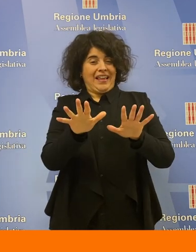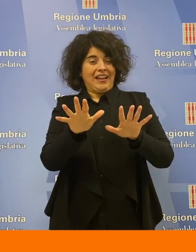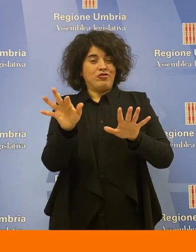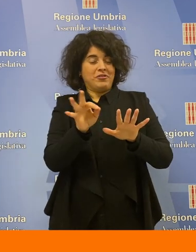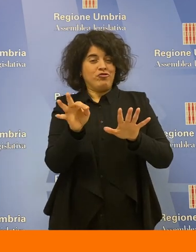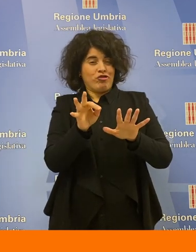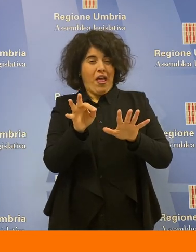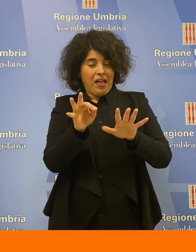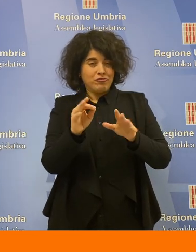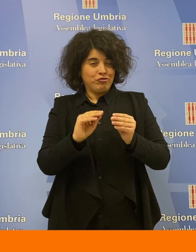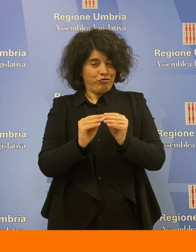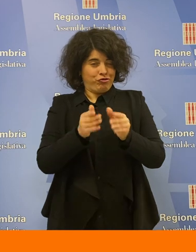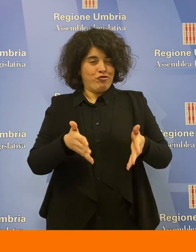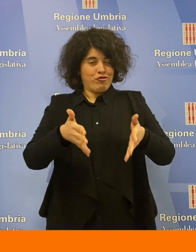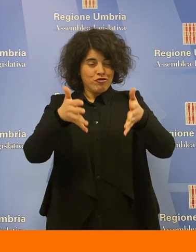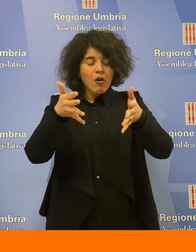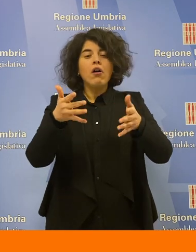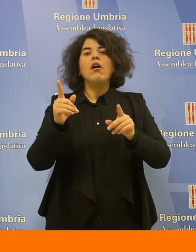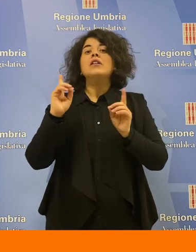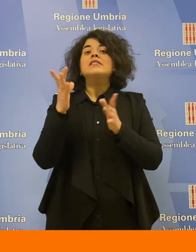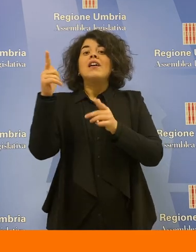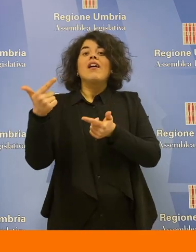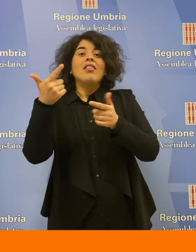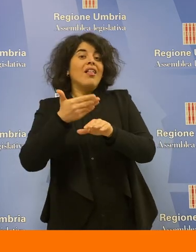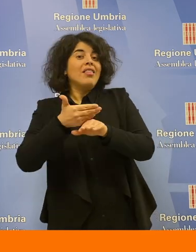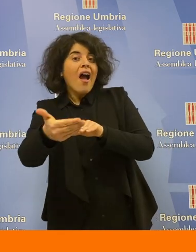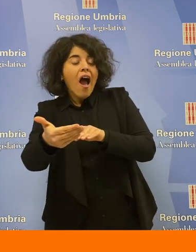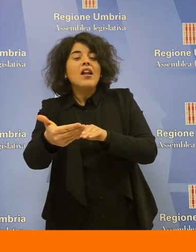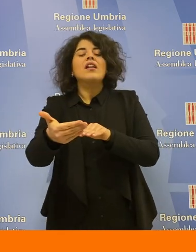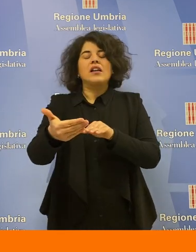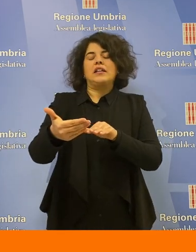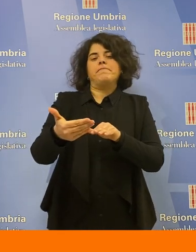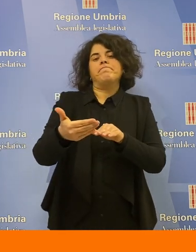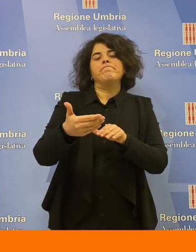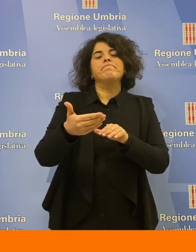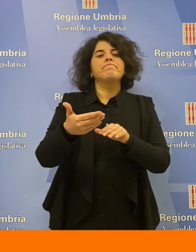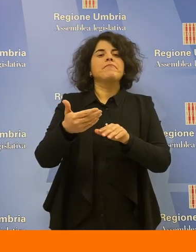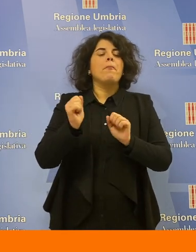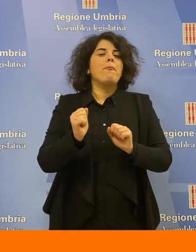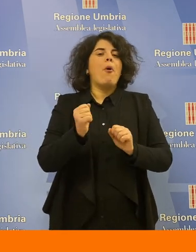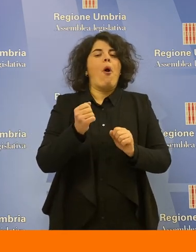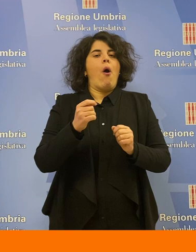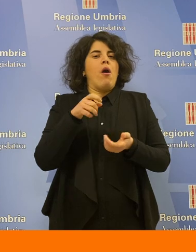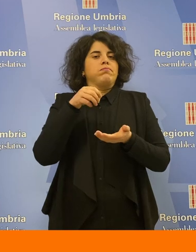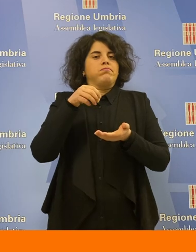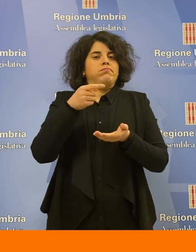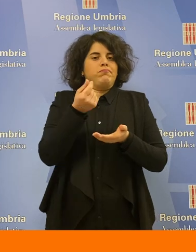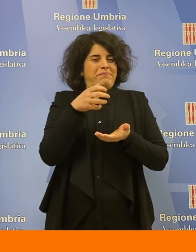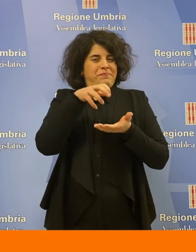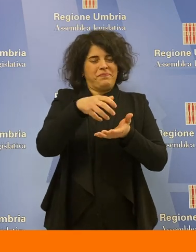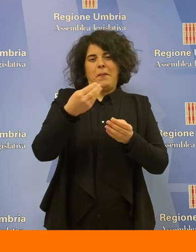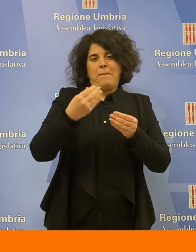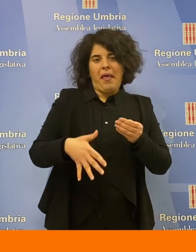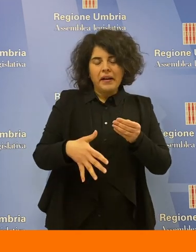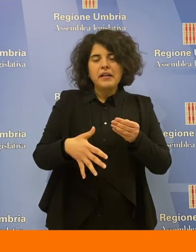casi potevano far perdere il contributo per cui il difensore civico interviene anche sui comuni in questa materia per accelerare le